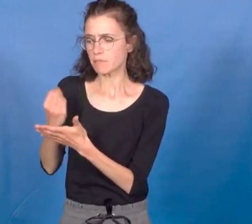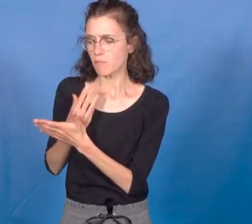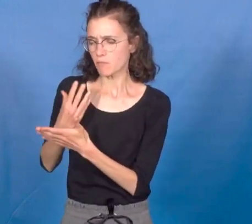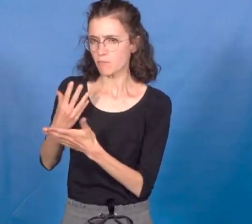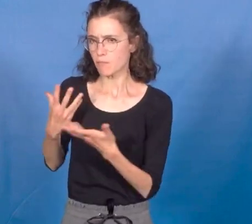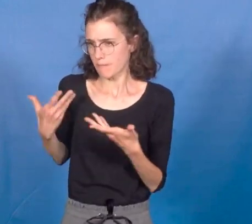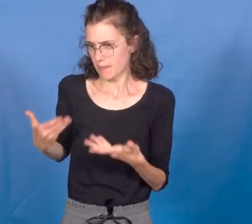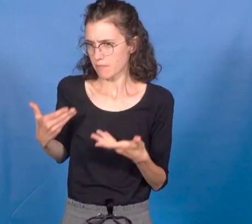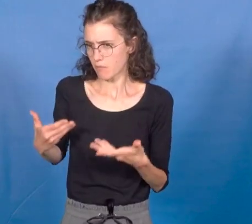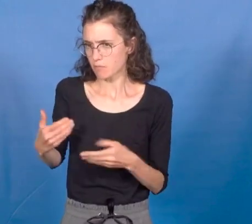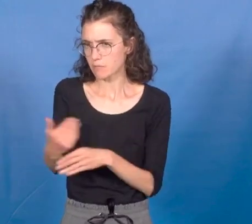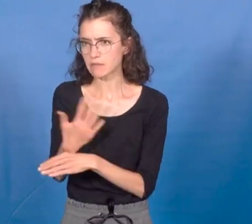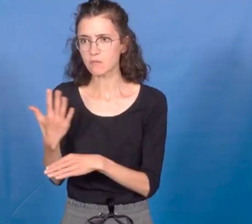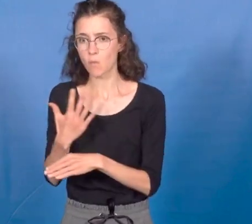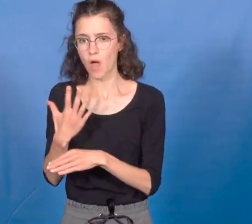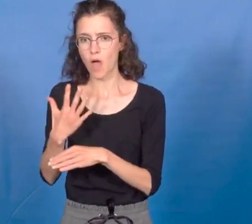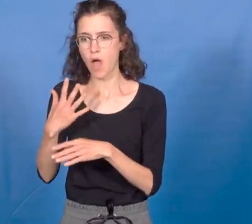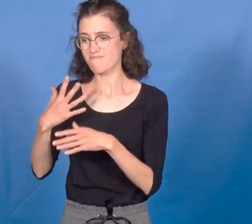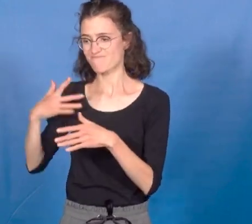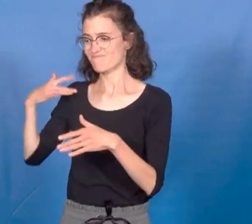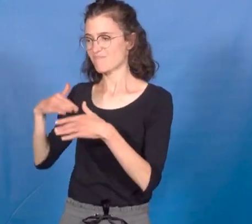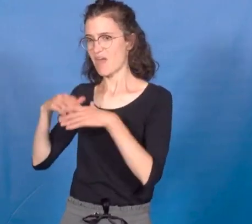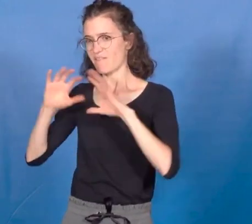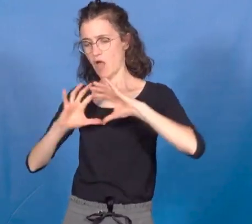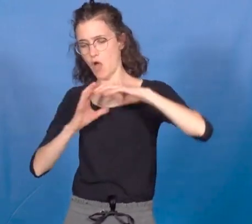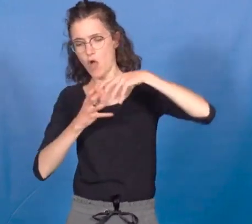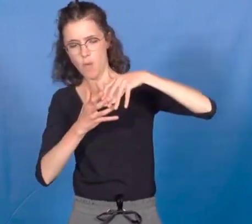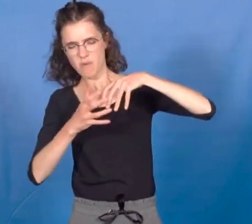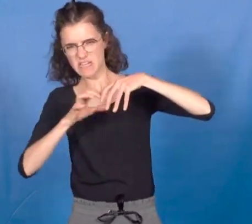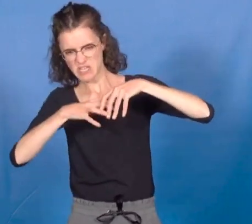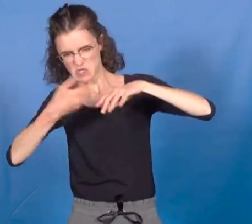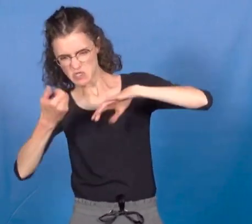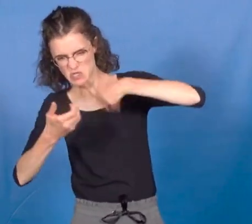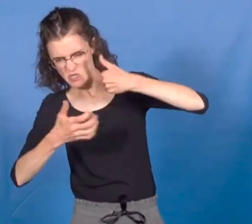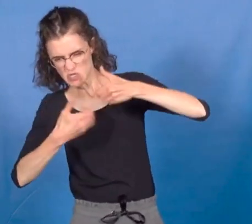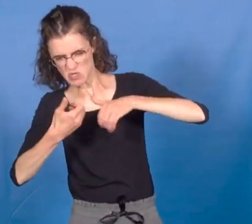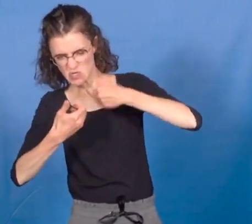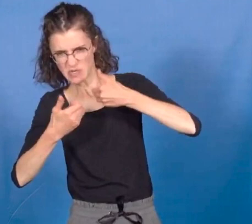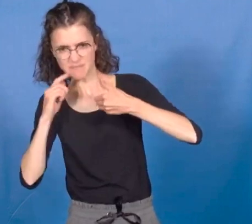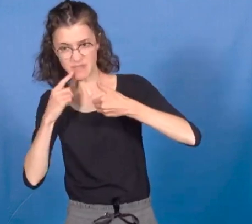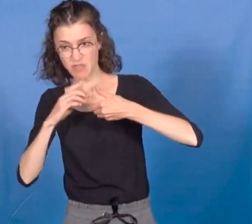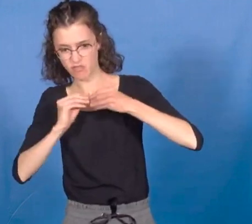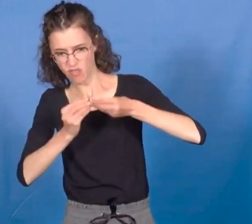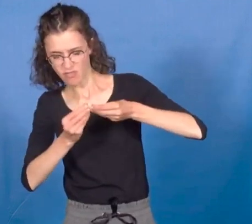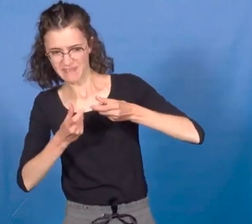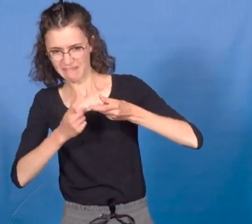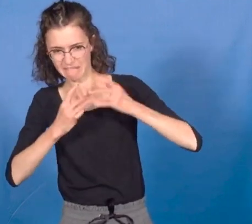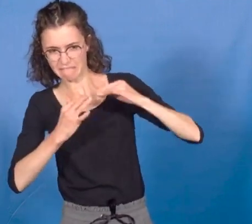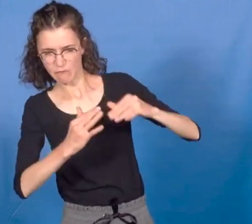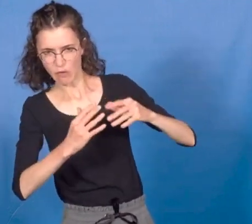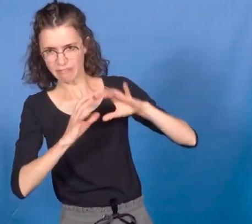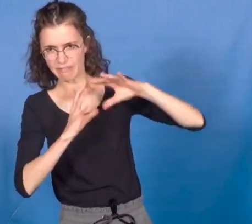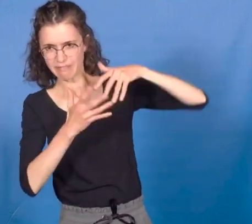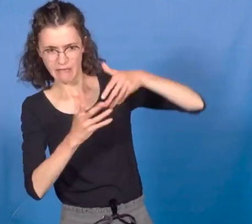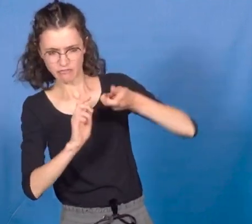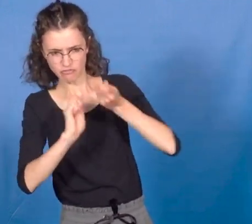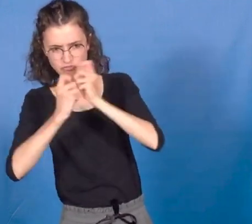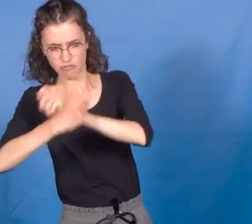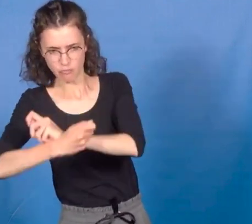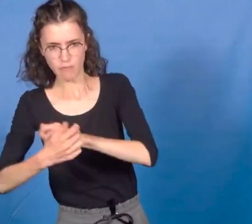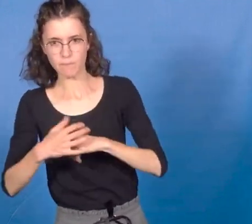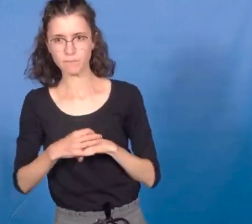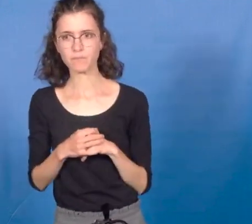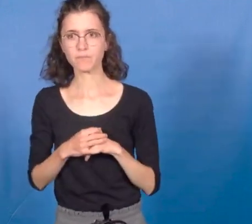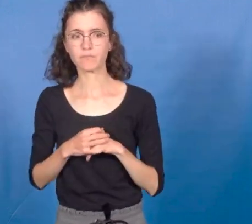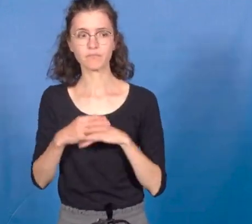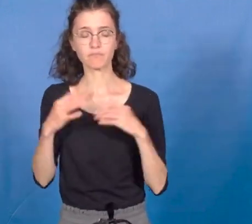terre a changé. Dernier article aussi, le prélèvement de l'eau souterraine peut contribuer à des séismes,